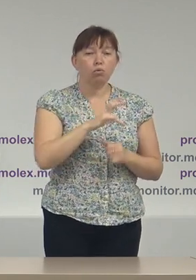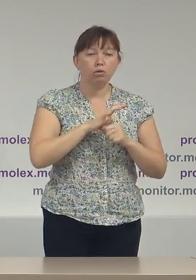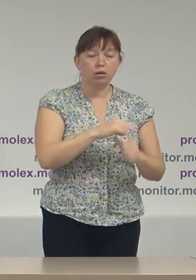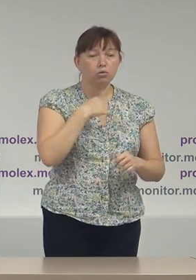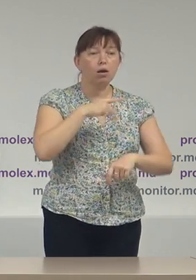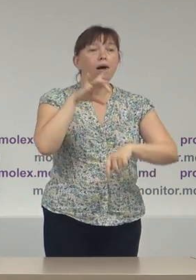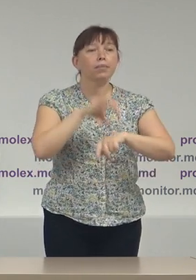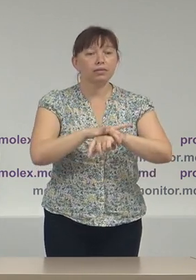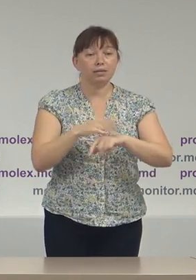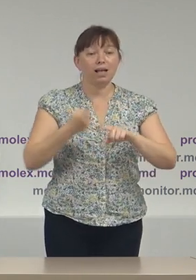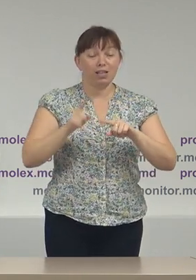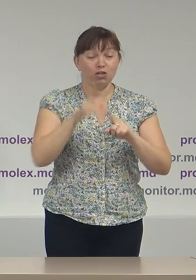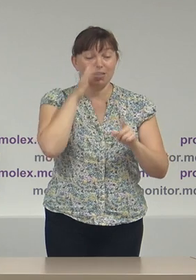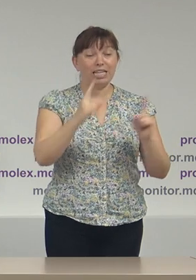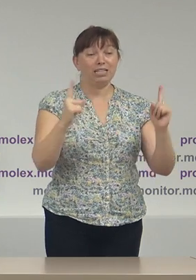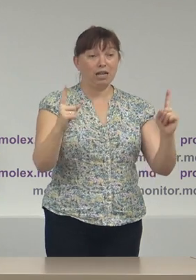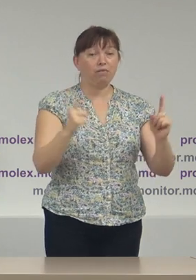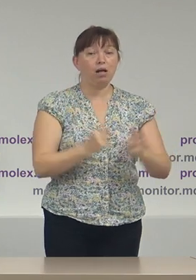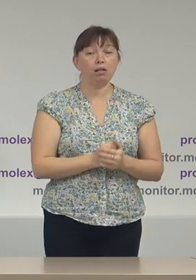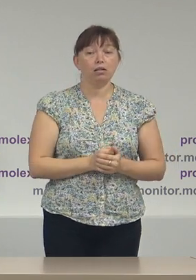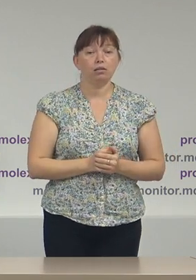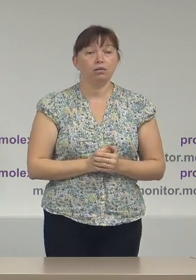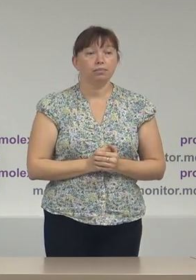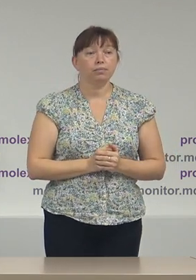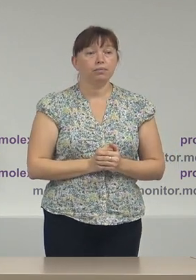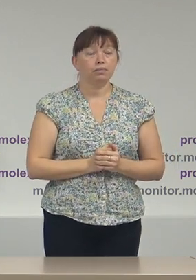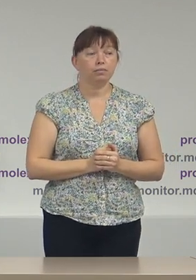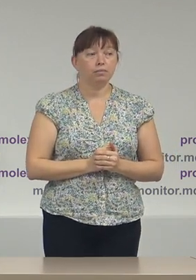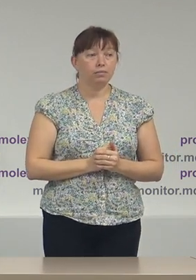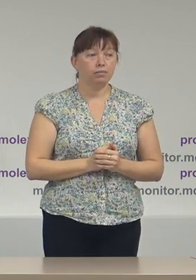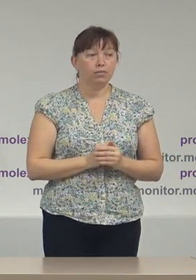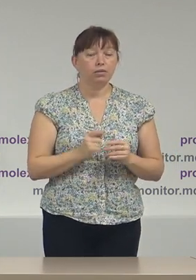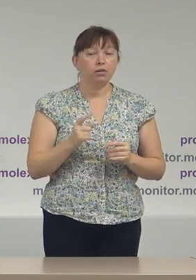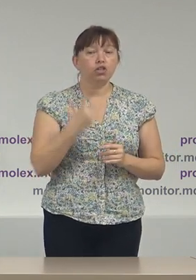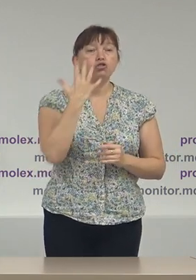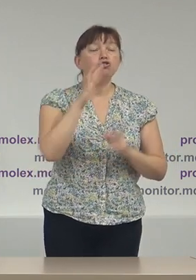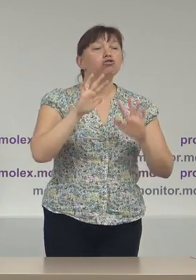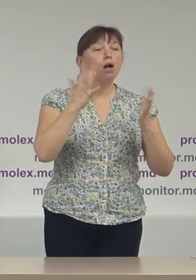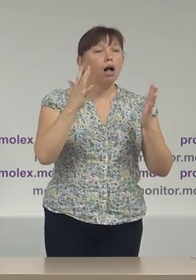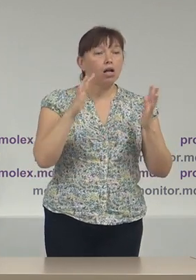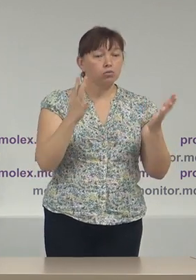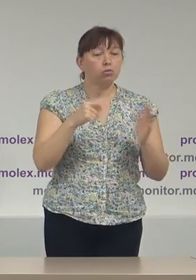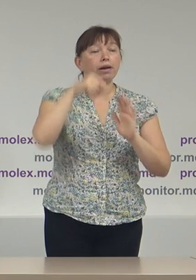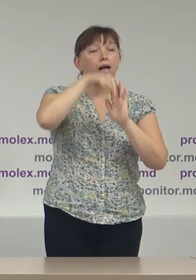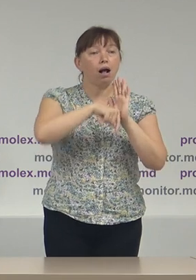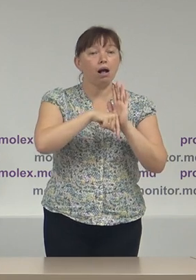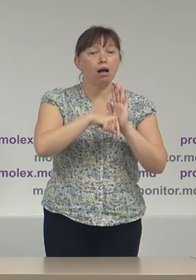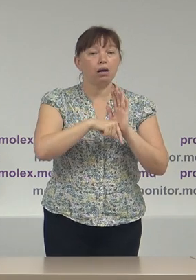atestat în acest interval de timp cel puțin 5 cazuri în care